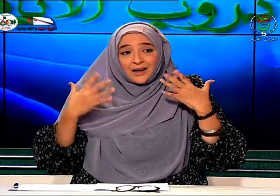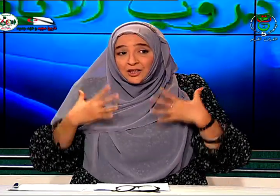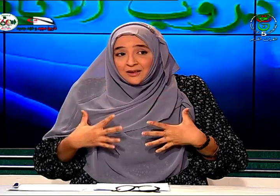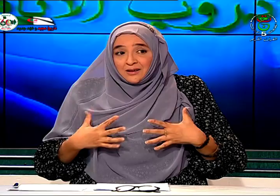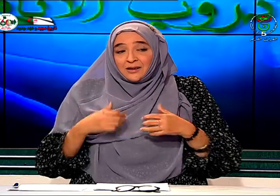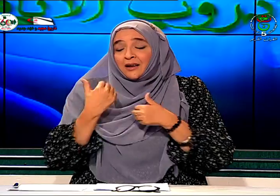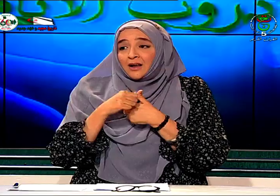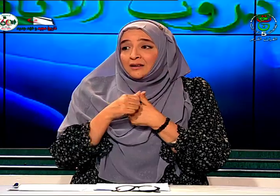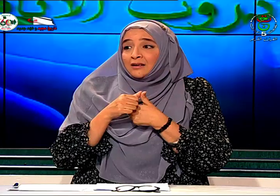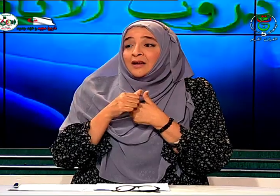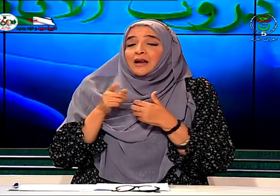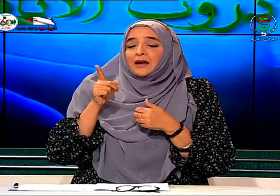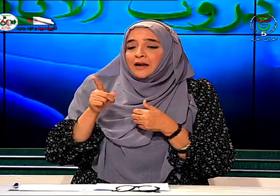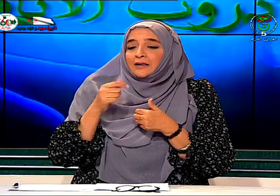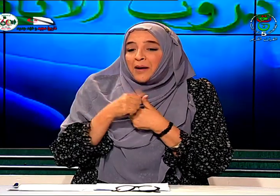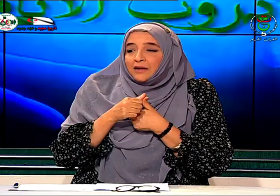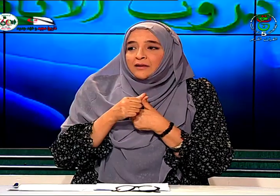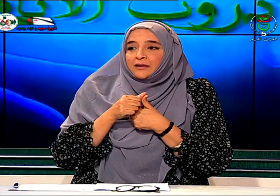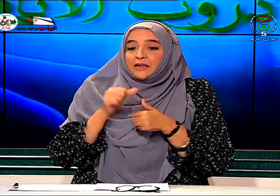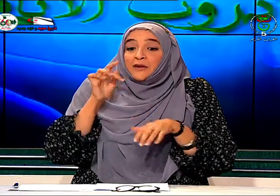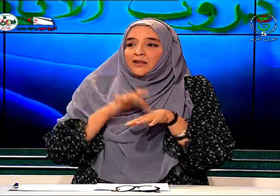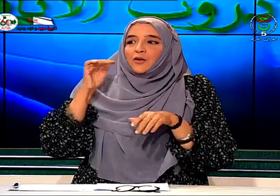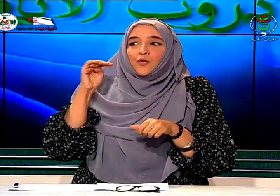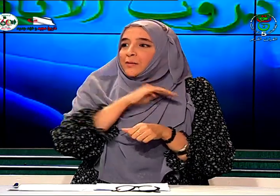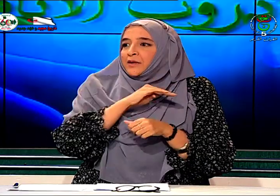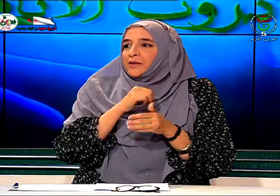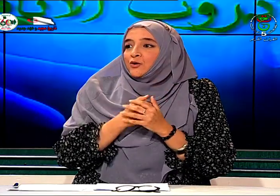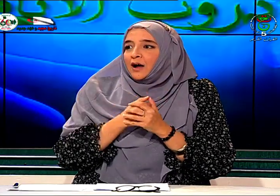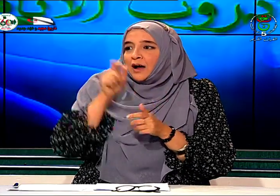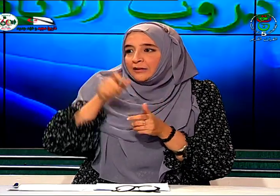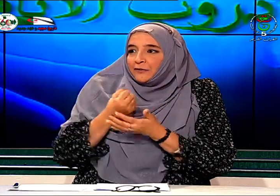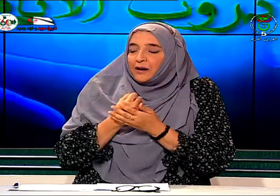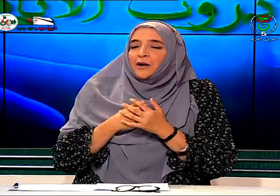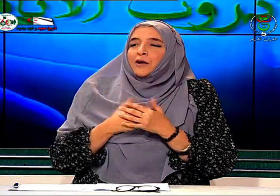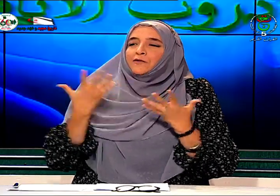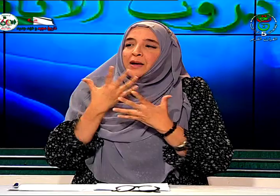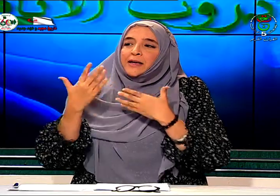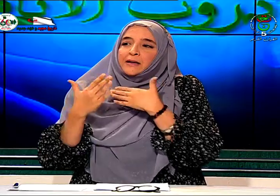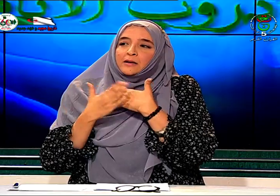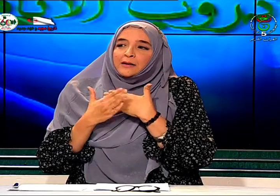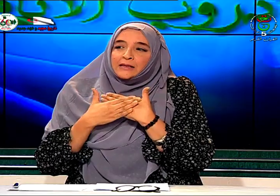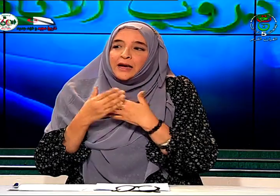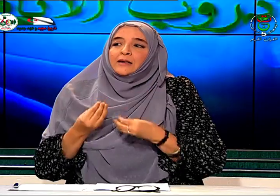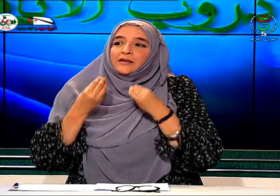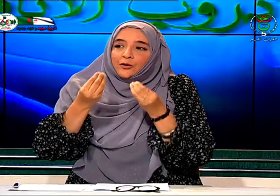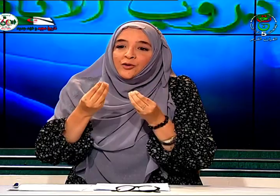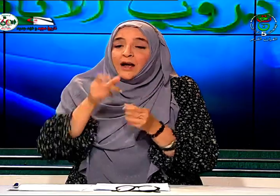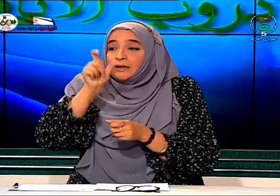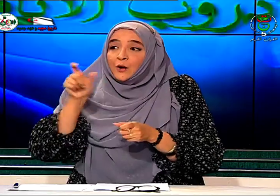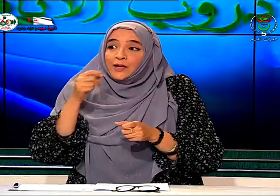جسدية لأن هذا المرض يعني يفتق بسرعة الطفل فما هي النصائح التي تعطونها للأولياء